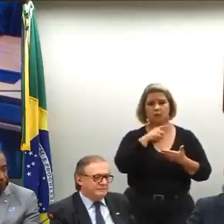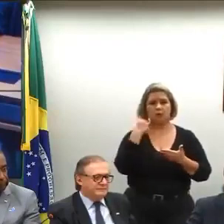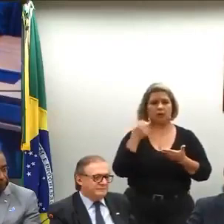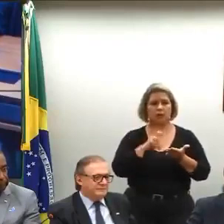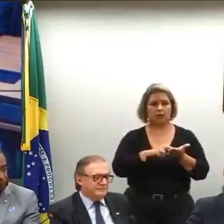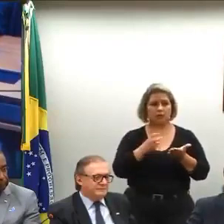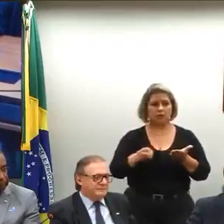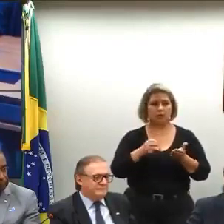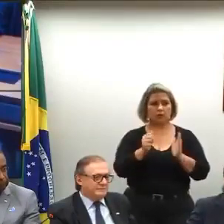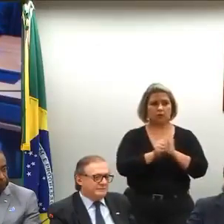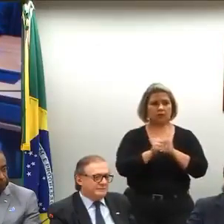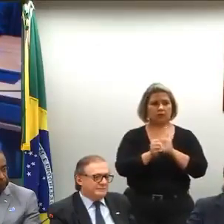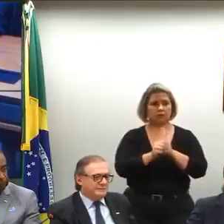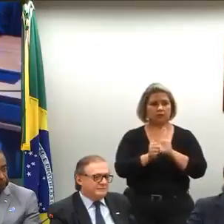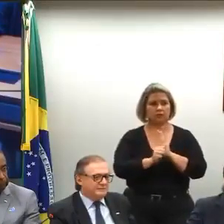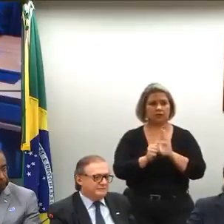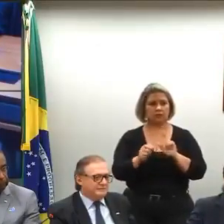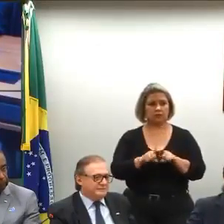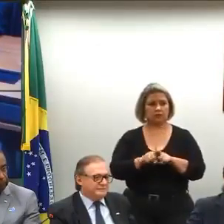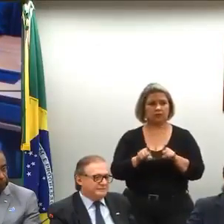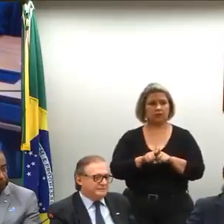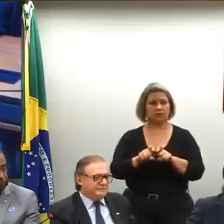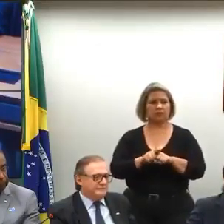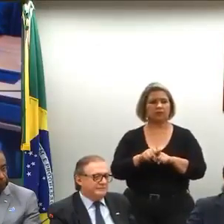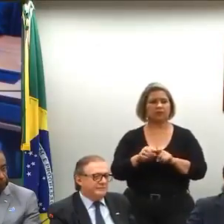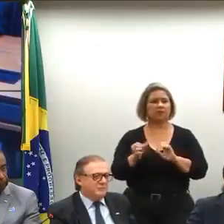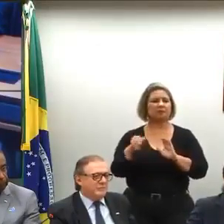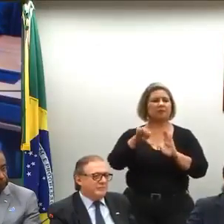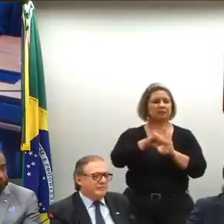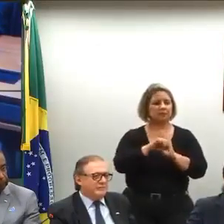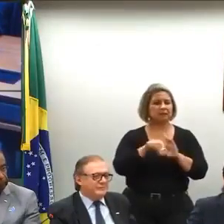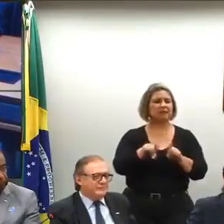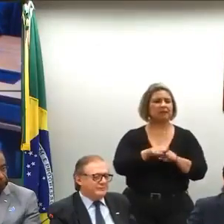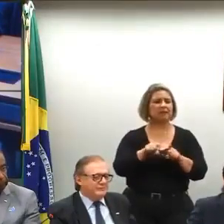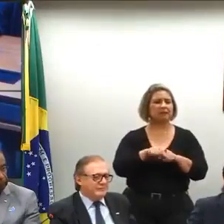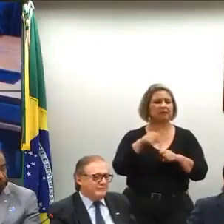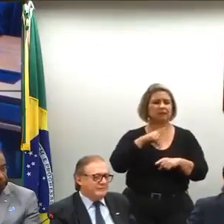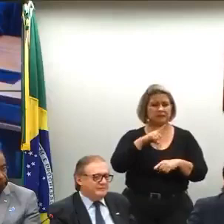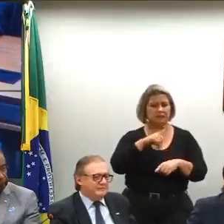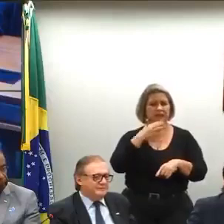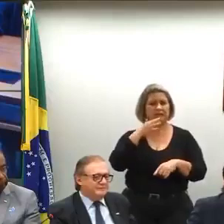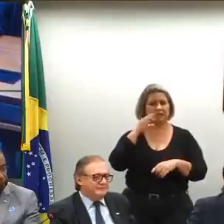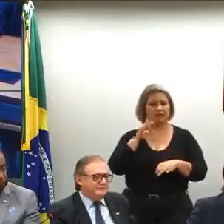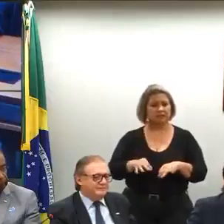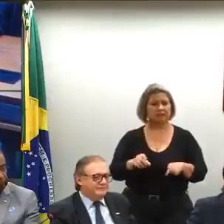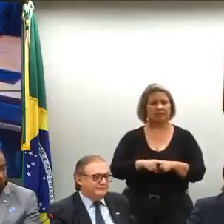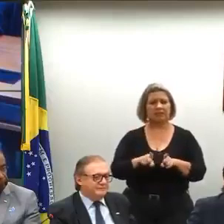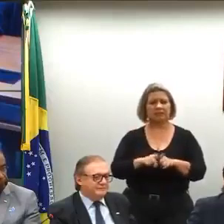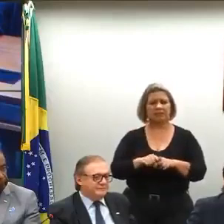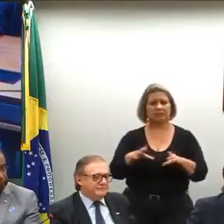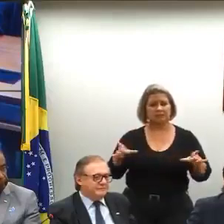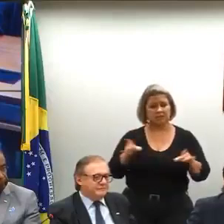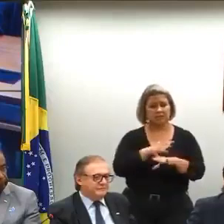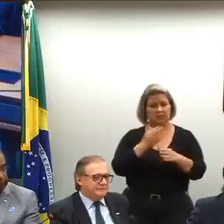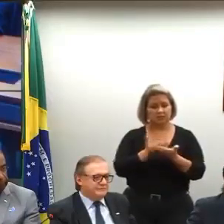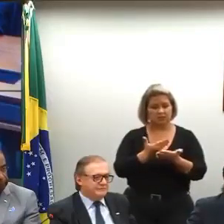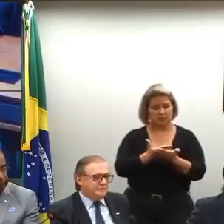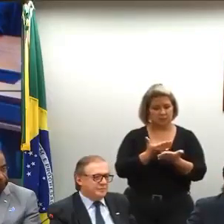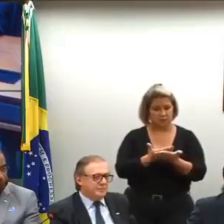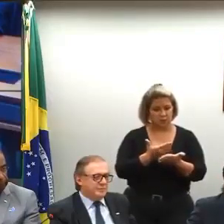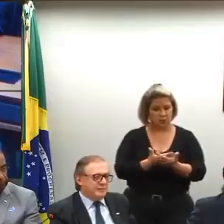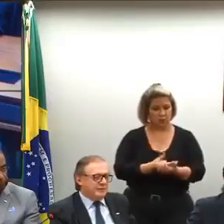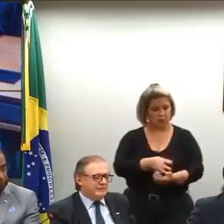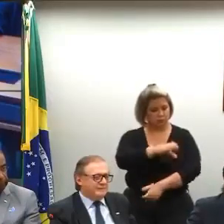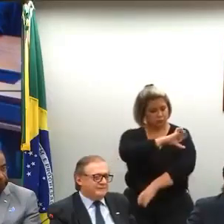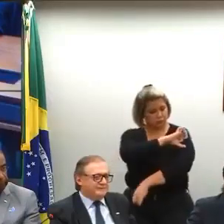amigos e vizinhos para a violência, para o crime, e eu tenho plena consciência que, se eles tivessem completado o ensino fundamental, se eles tivessem